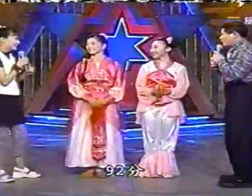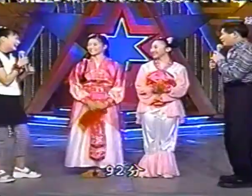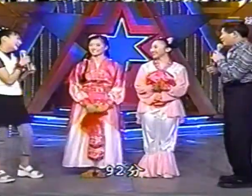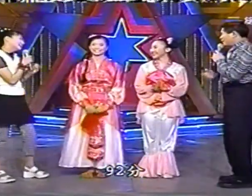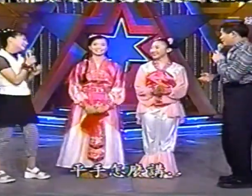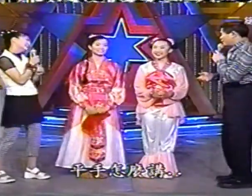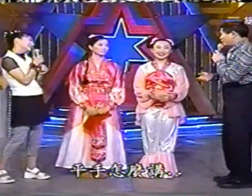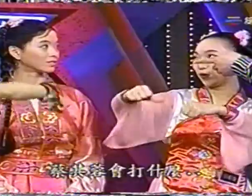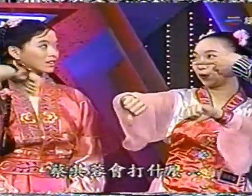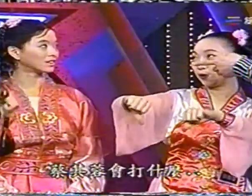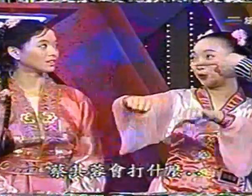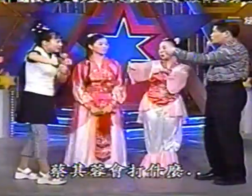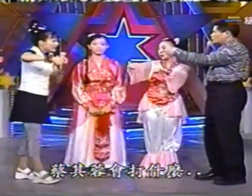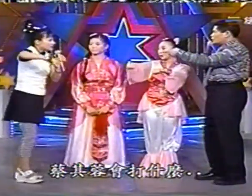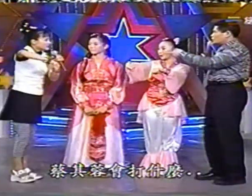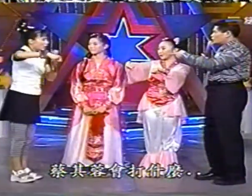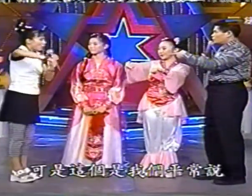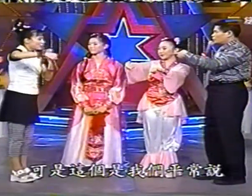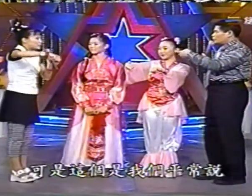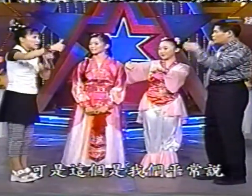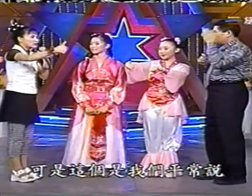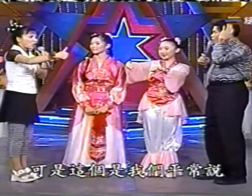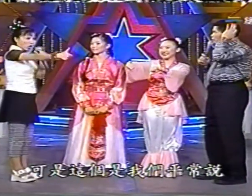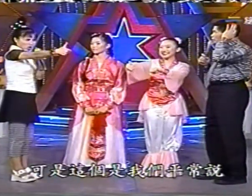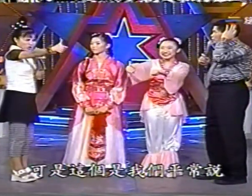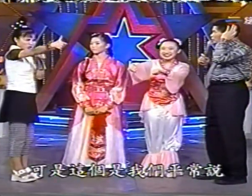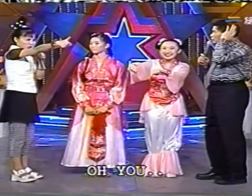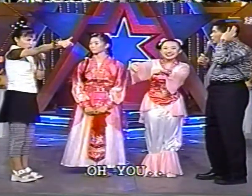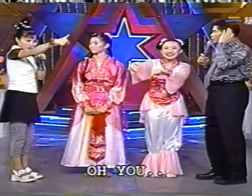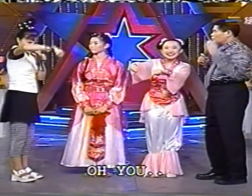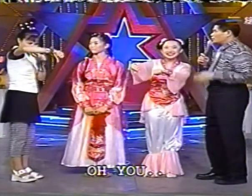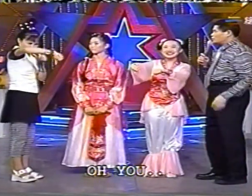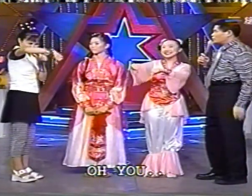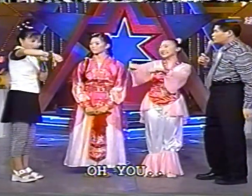哈囉哈囉蔡其會打什麼 蔡其榮會打什麼可是這個是我們平常說Oh you